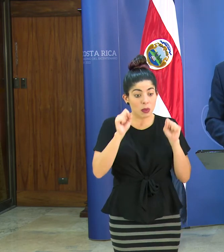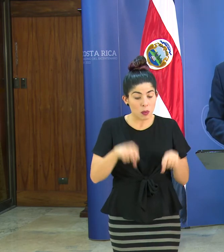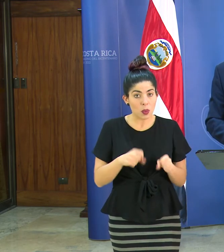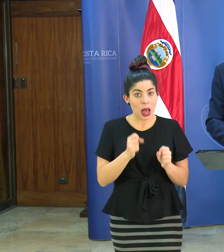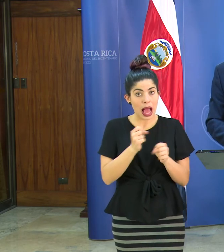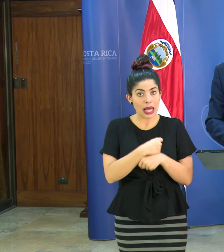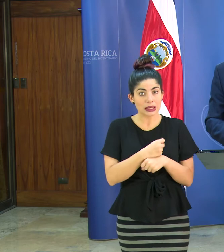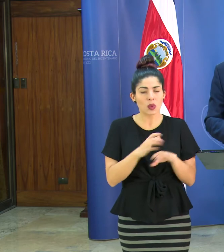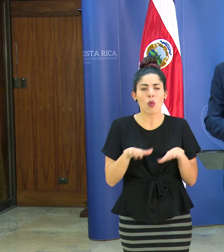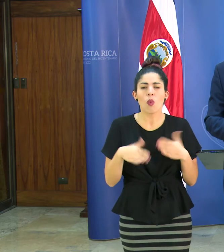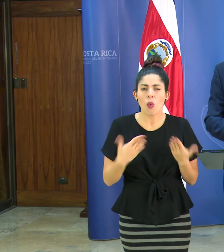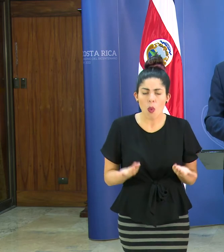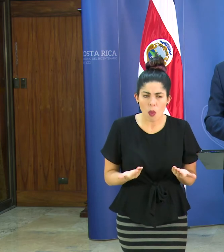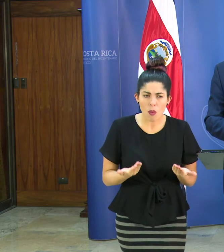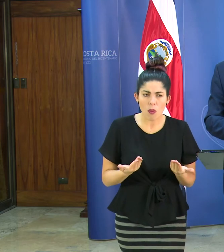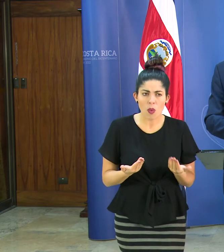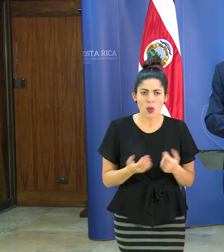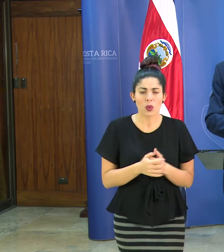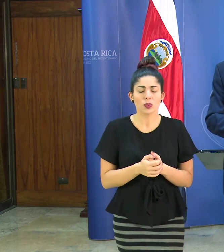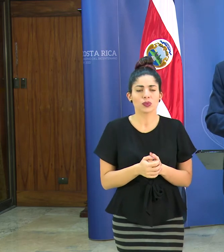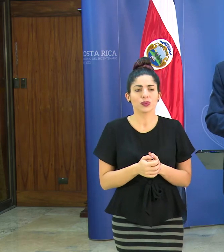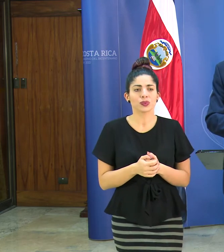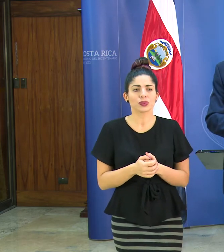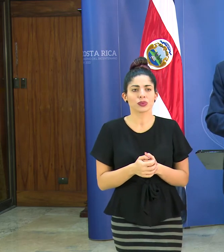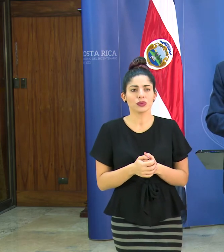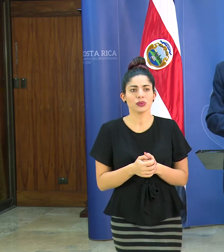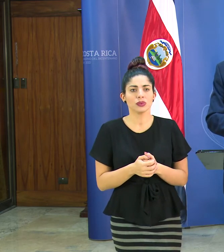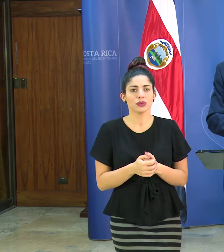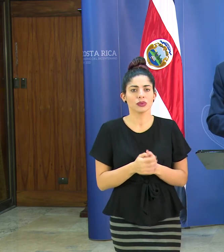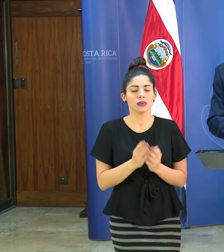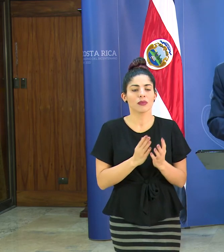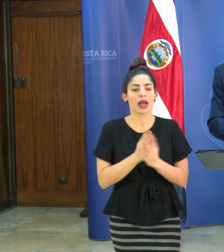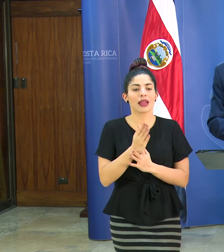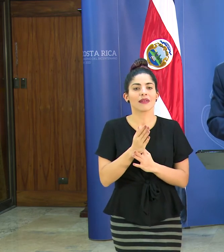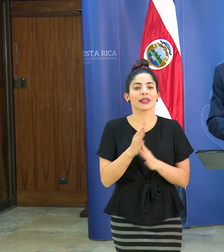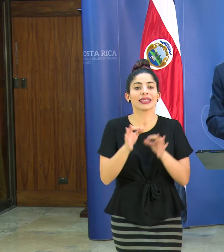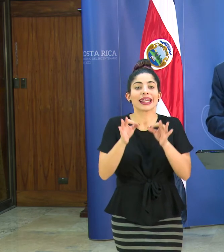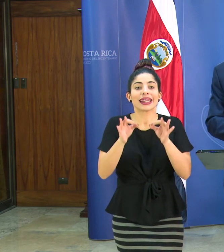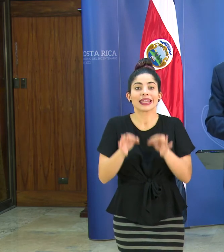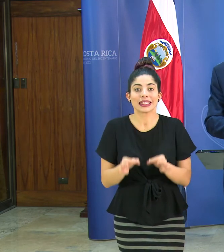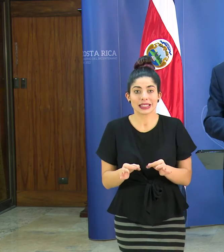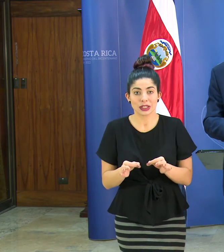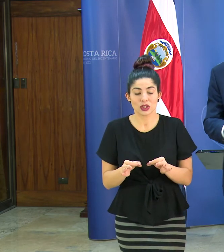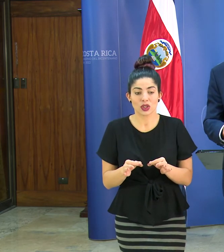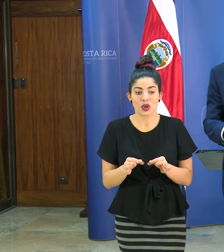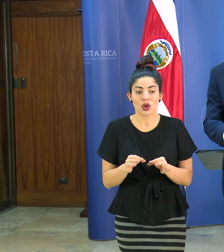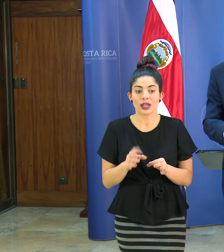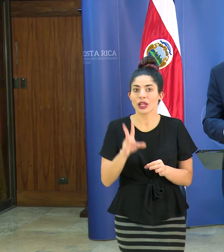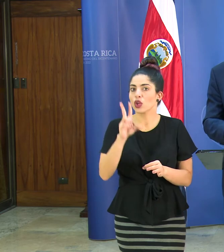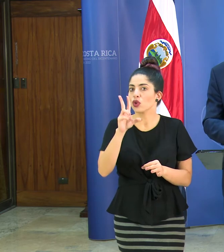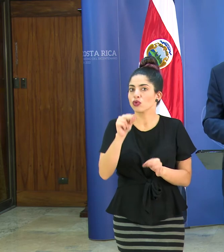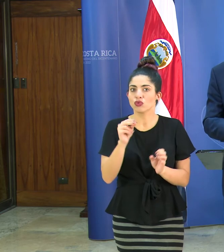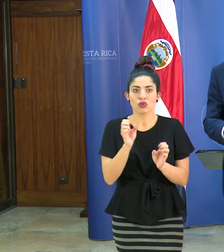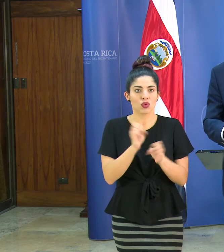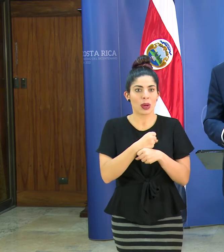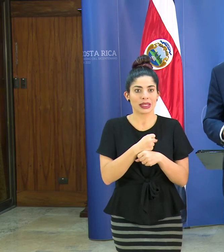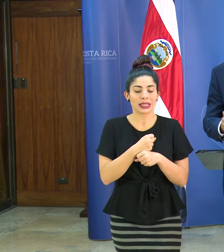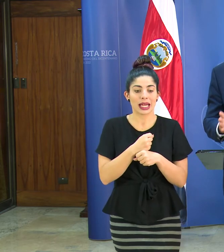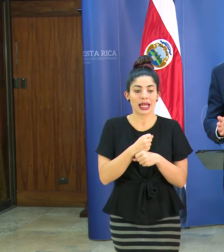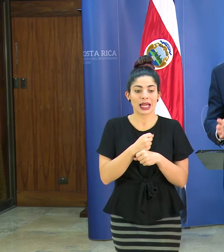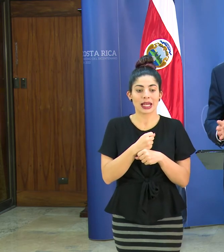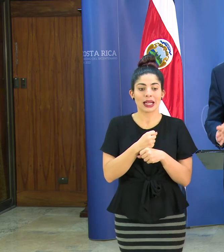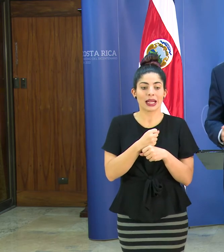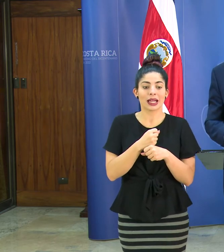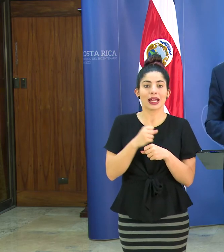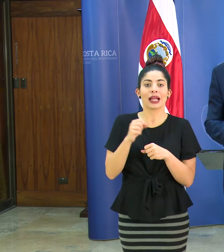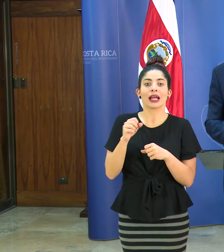mediante la digamos la decisión de no realizar procedimientos